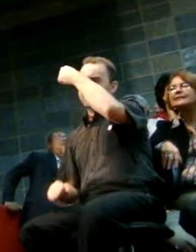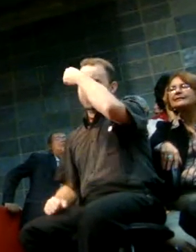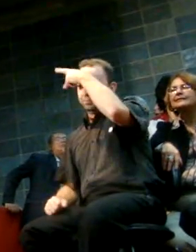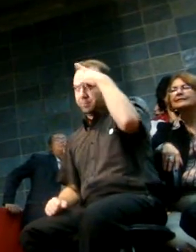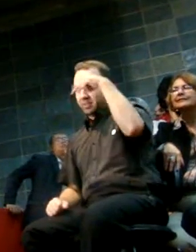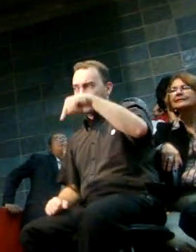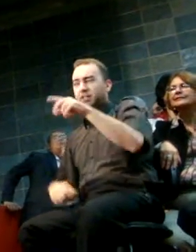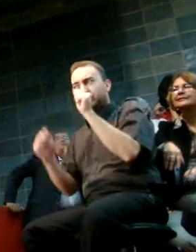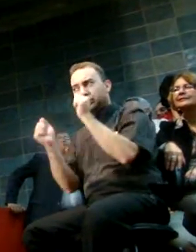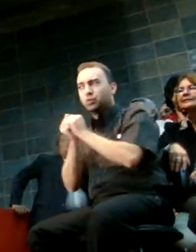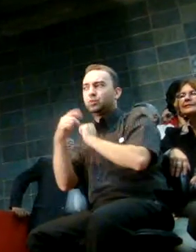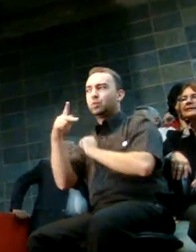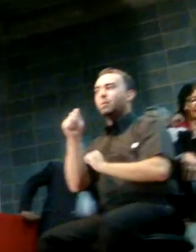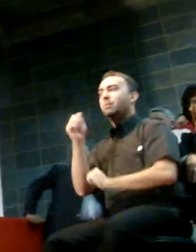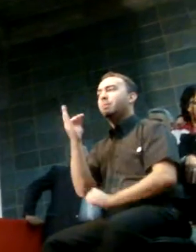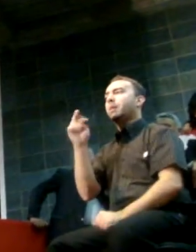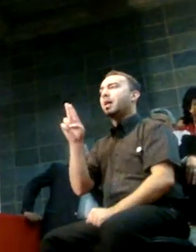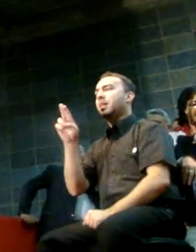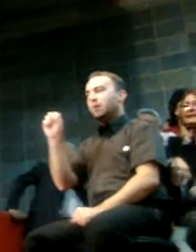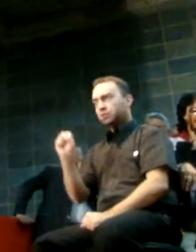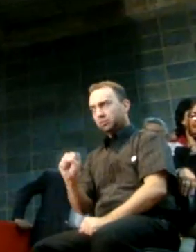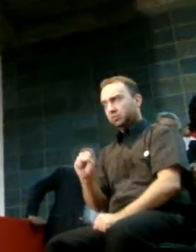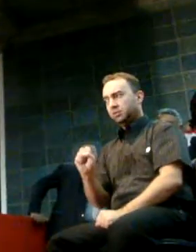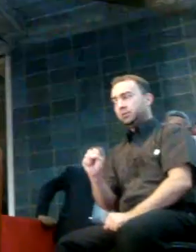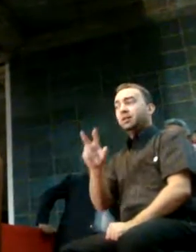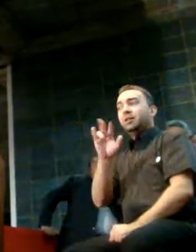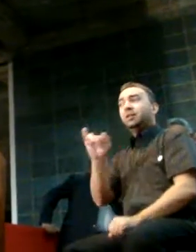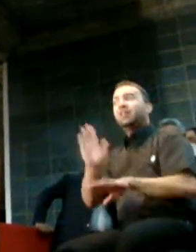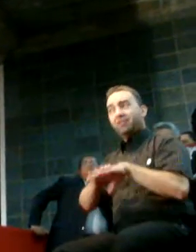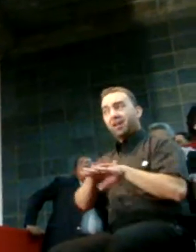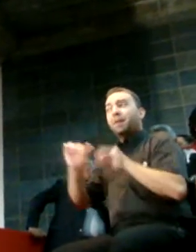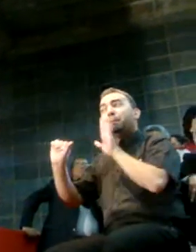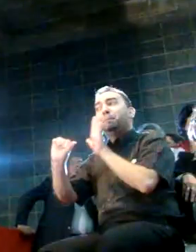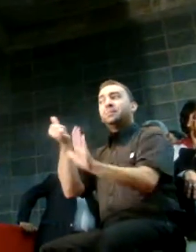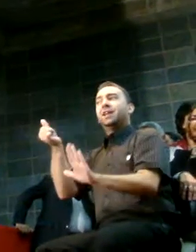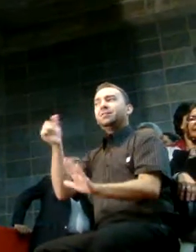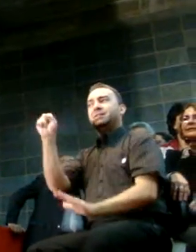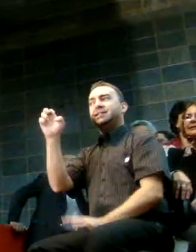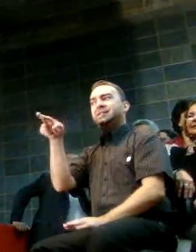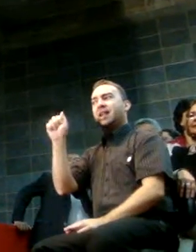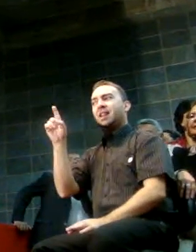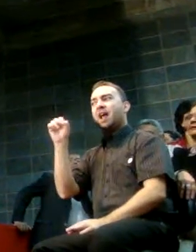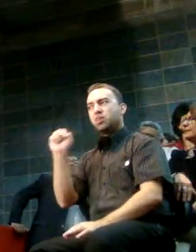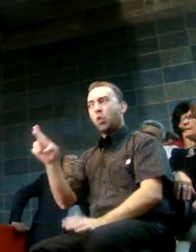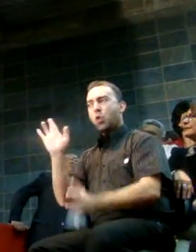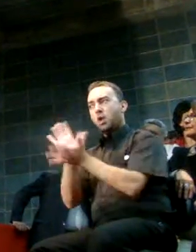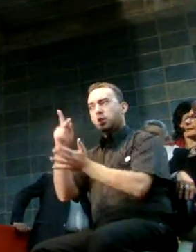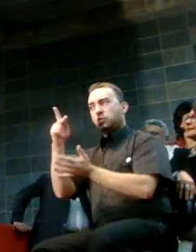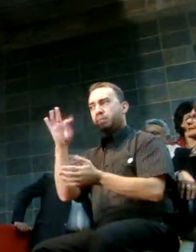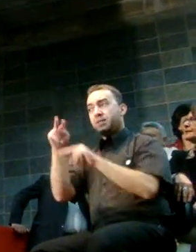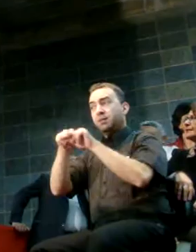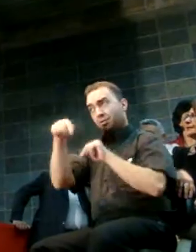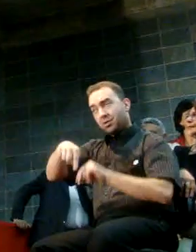Horizonte junto com a Patrus e que vai ser o primeiro senador do Partido dos Trabalhadores por Minas